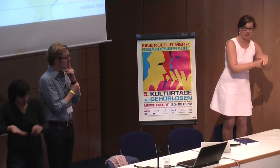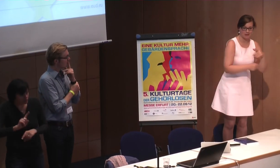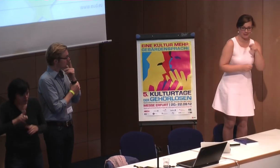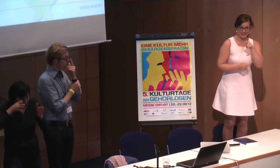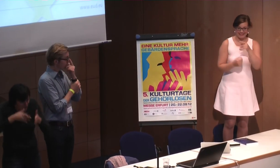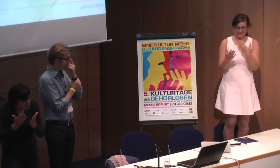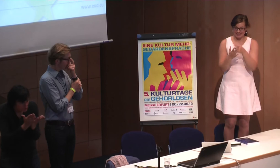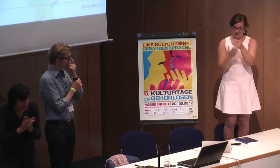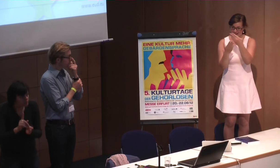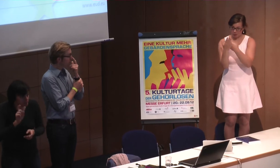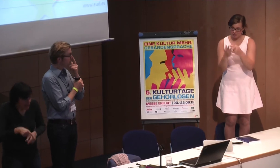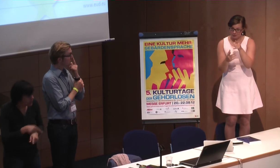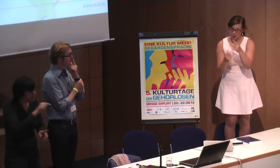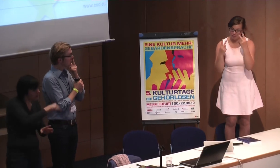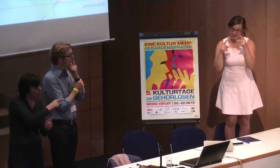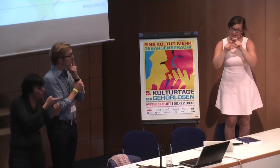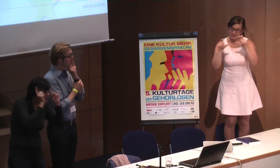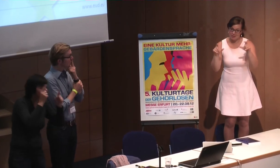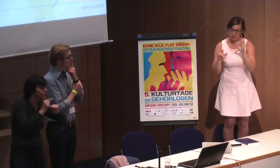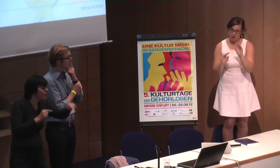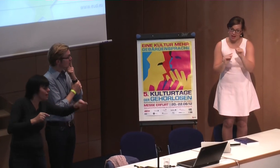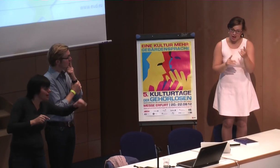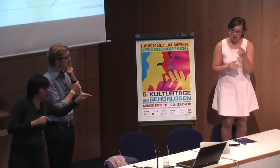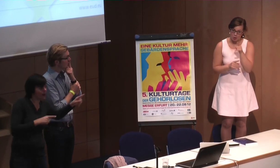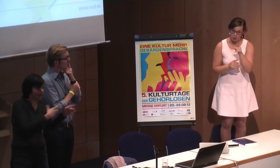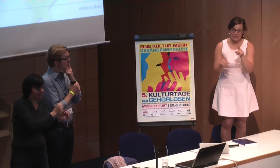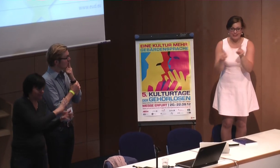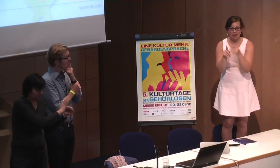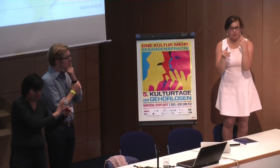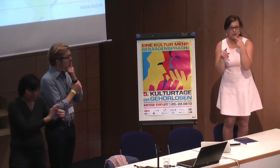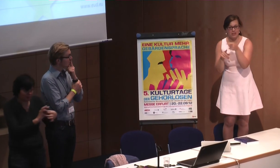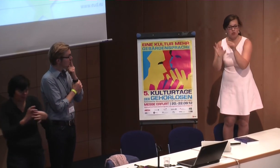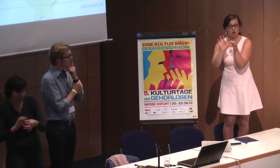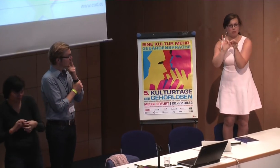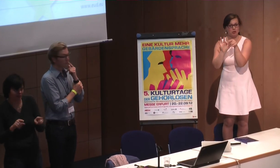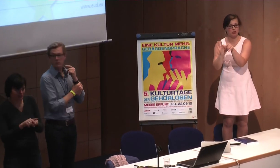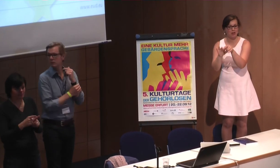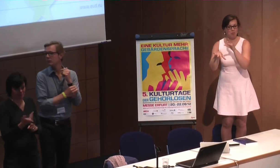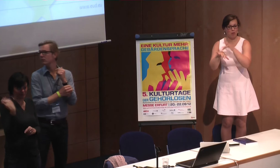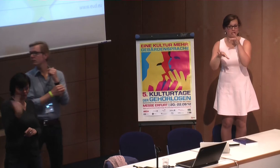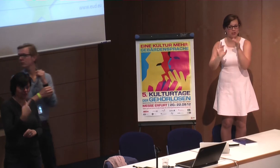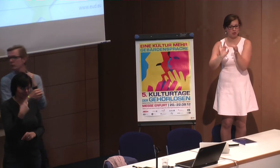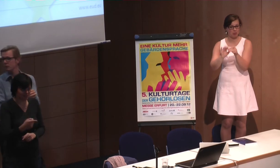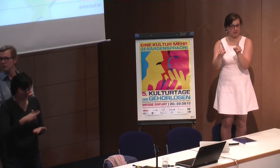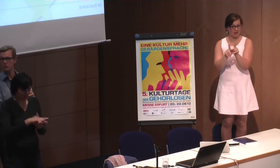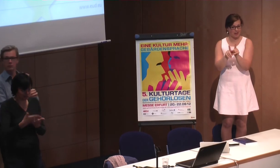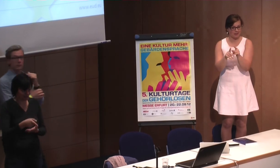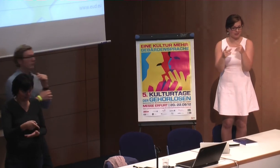auf die Schule bezogen, sondern es gibt sehr viele Bereiche, also auch in der Ausbildung spielt das Thema Gebärdensprache eine Rolle, also auch für professionelle